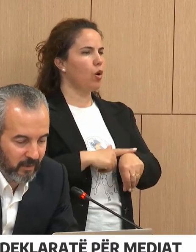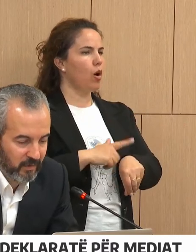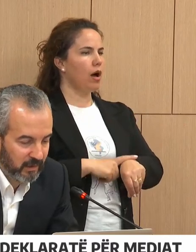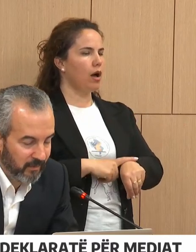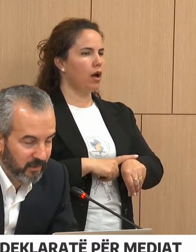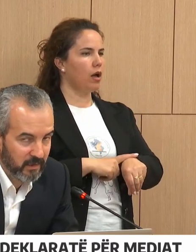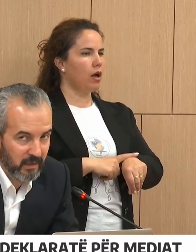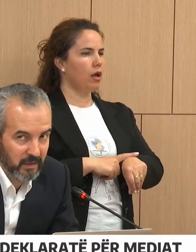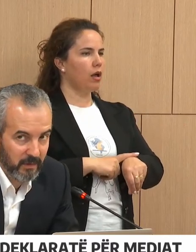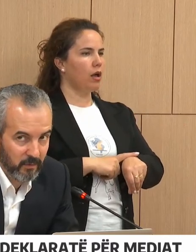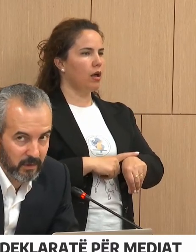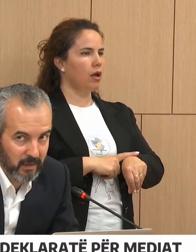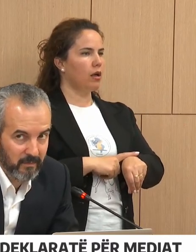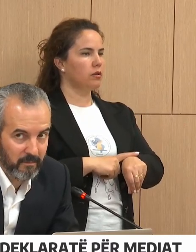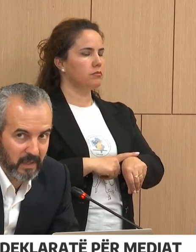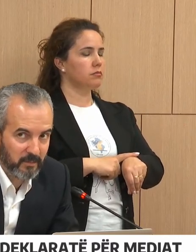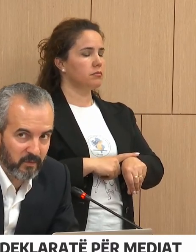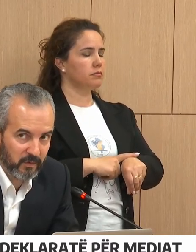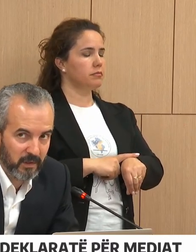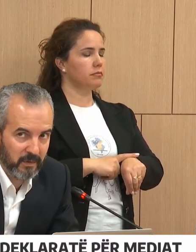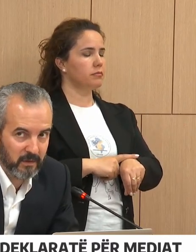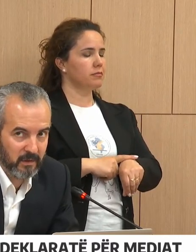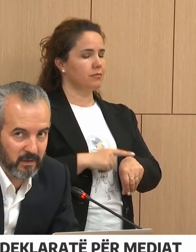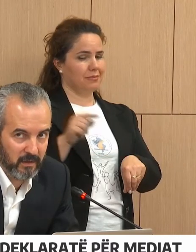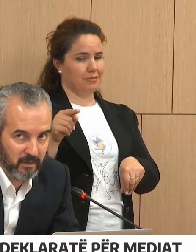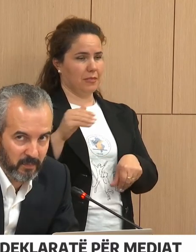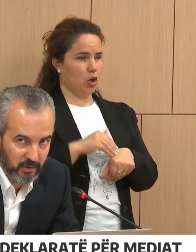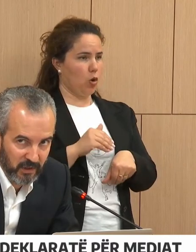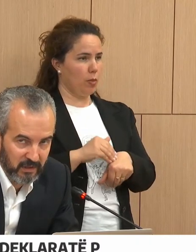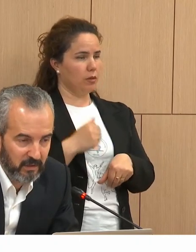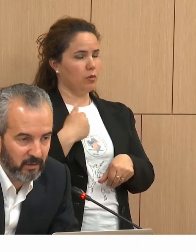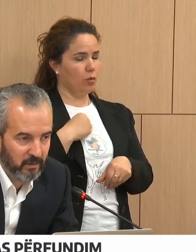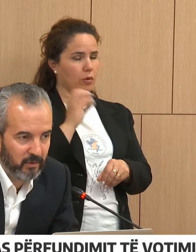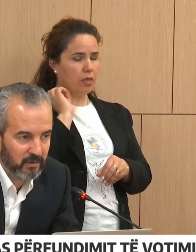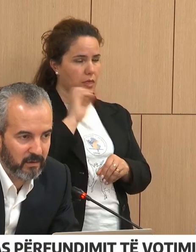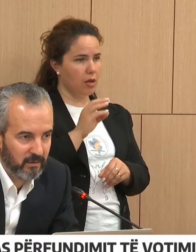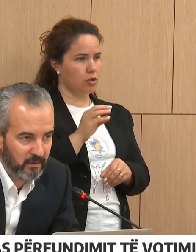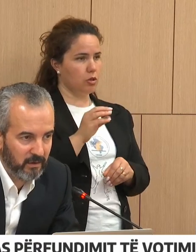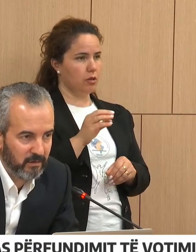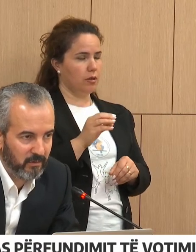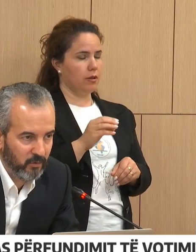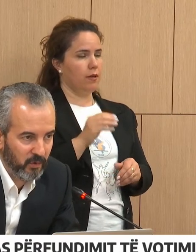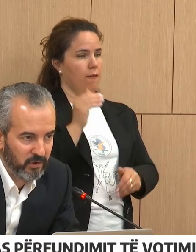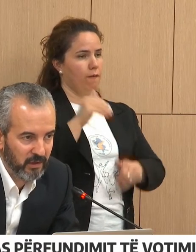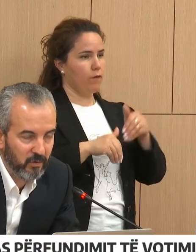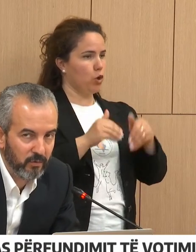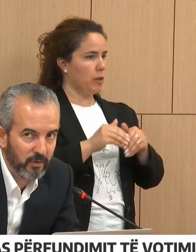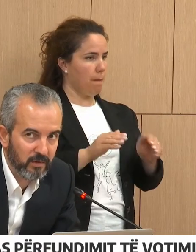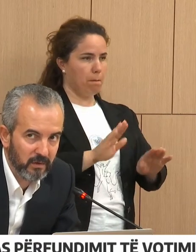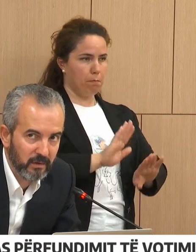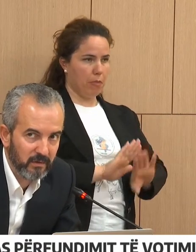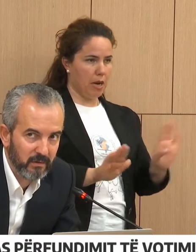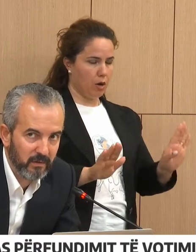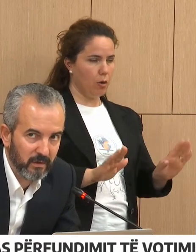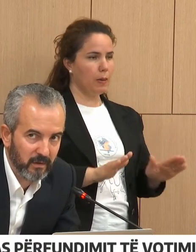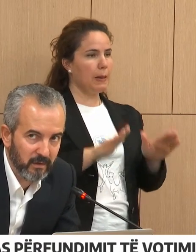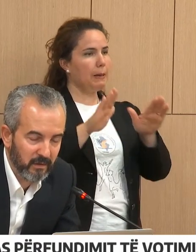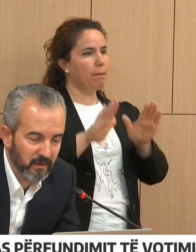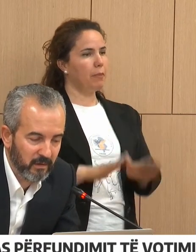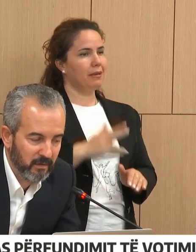Ajo qëra kam të thënë, kam të thënë 30 minuta pas për fundimit të procesit dhe të thot që ky proces dhe duhet